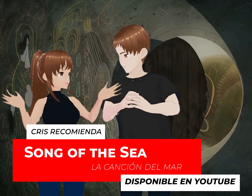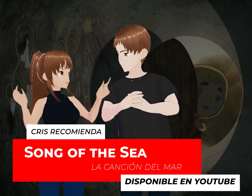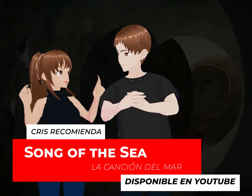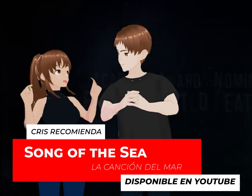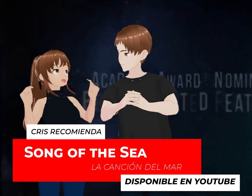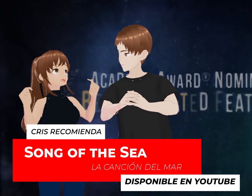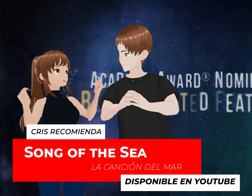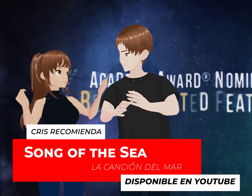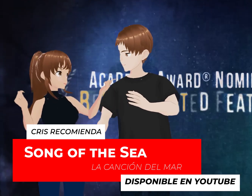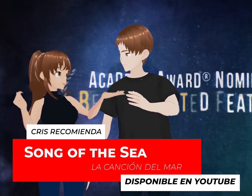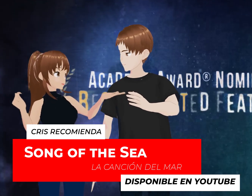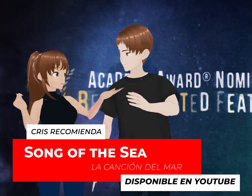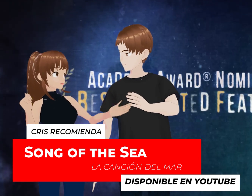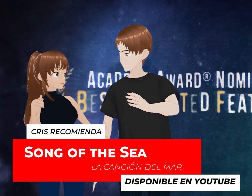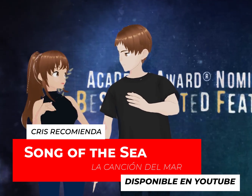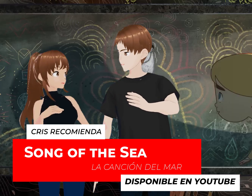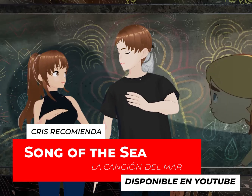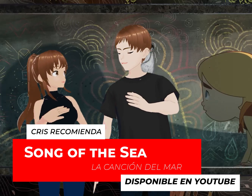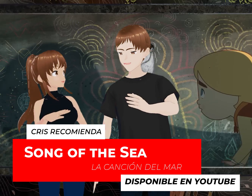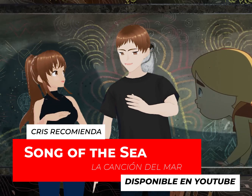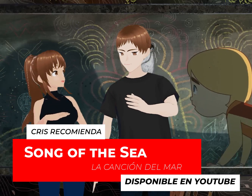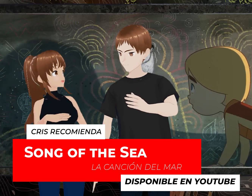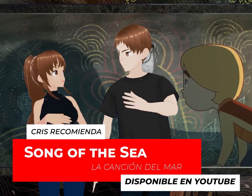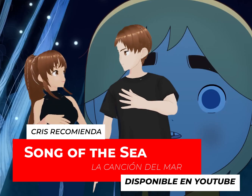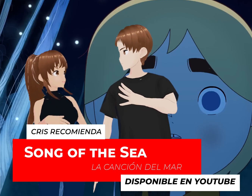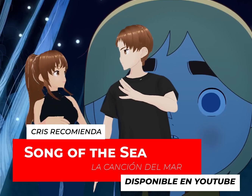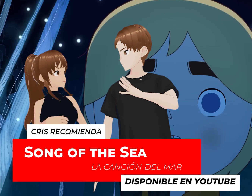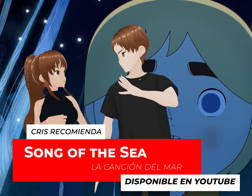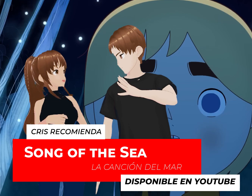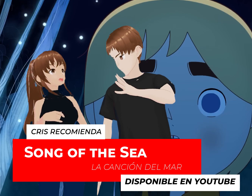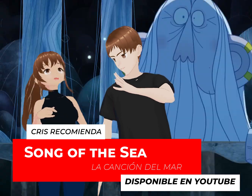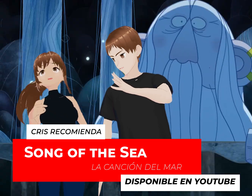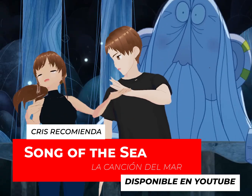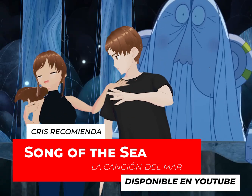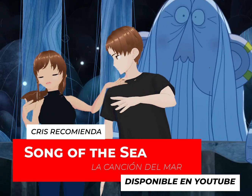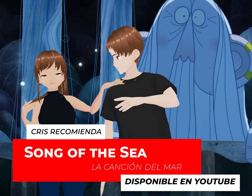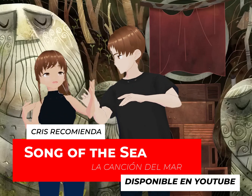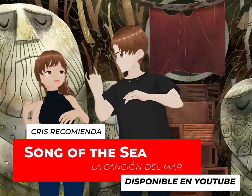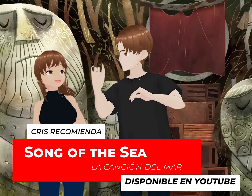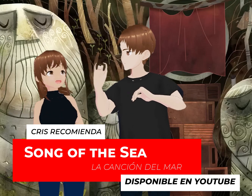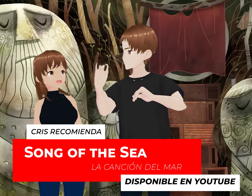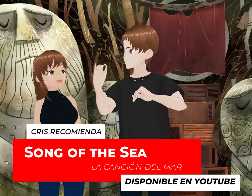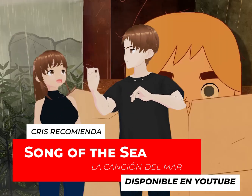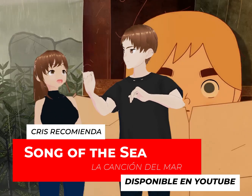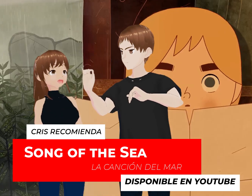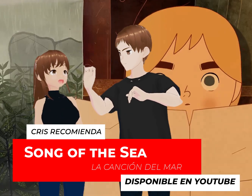tres, la de los ojos, ¿te acuerdas? Sí, los lobos. Los lobos, los